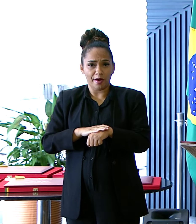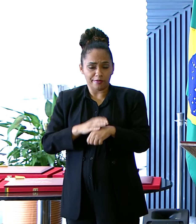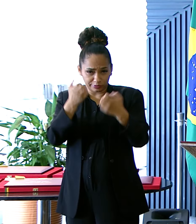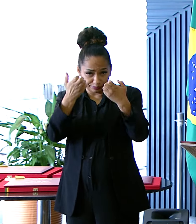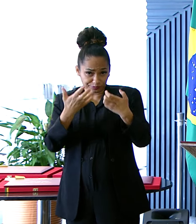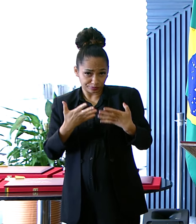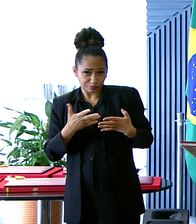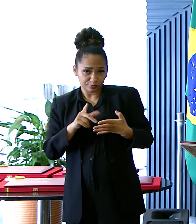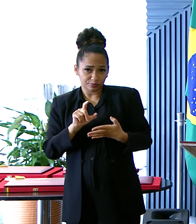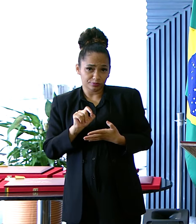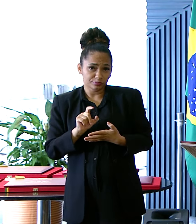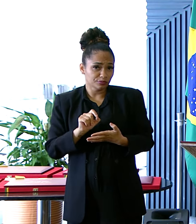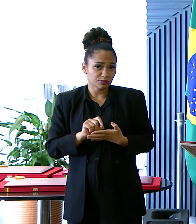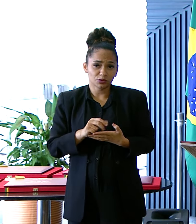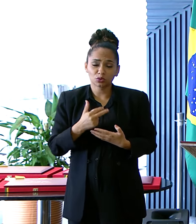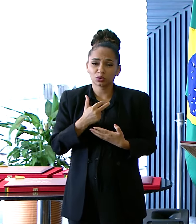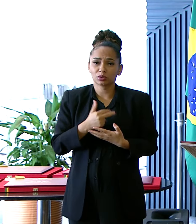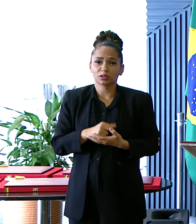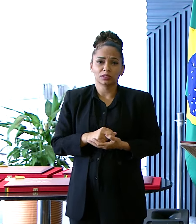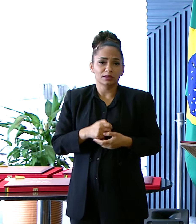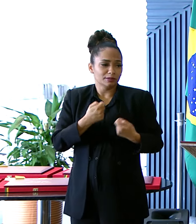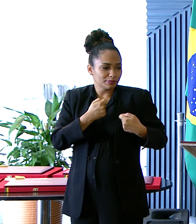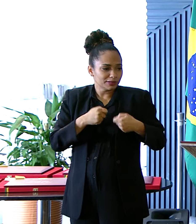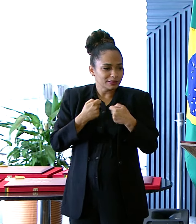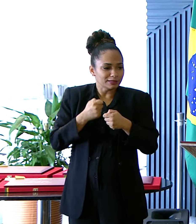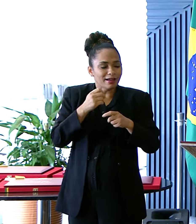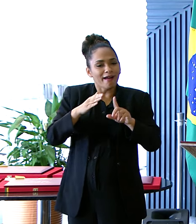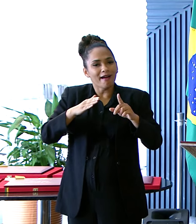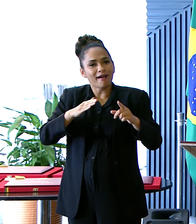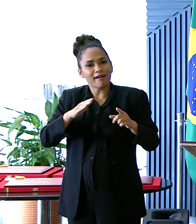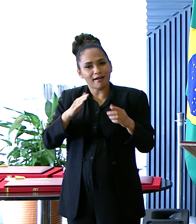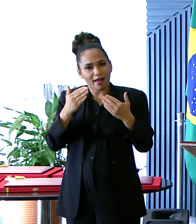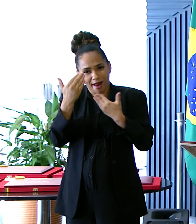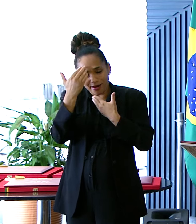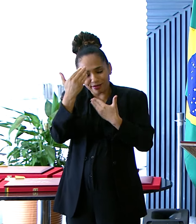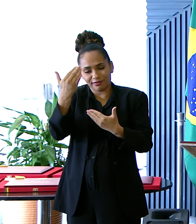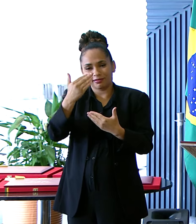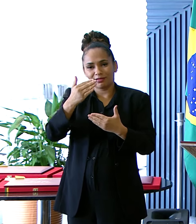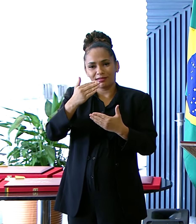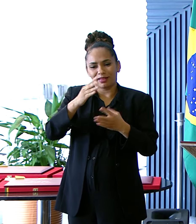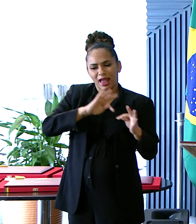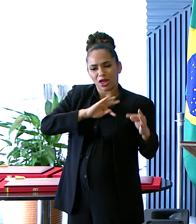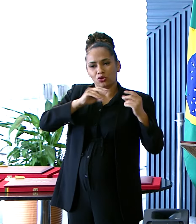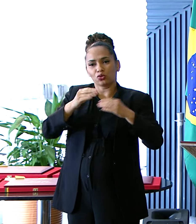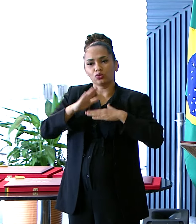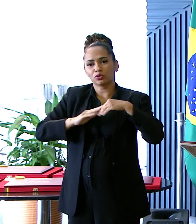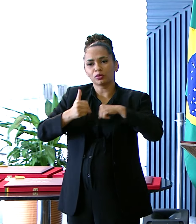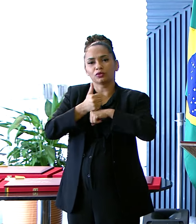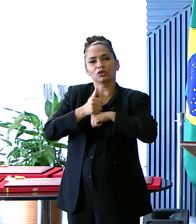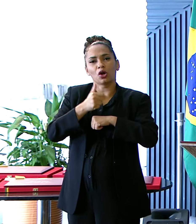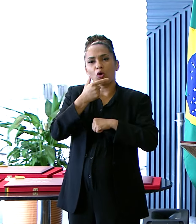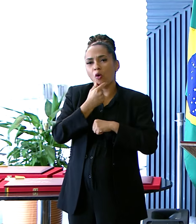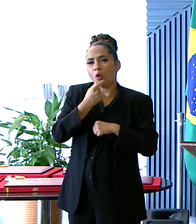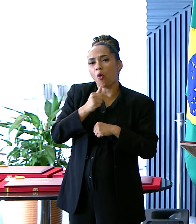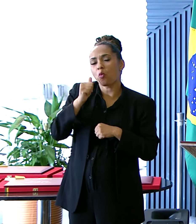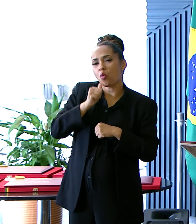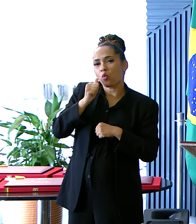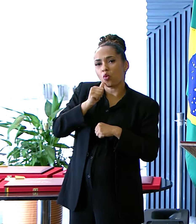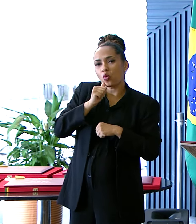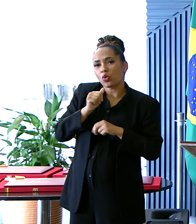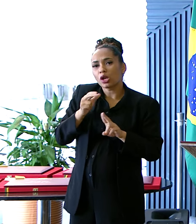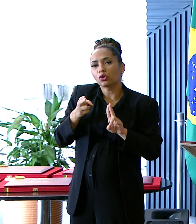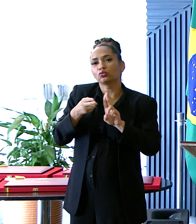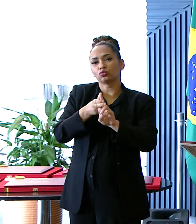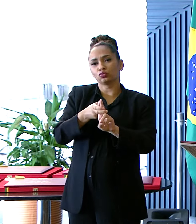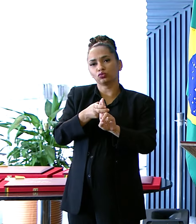E que Não poderia fazer Diferente Um agradecimento A todos os profissionais Homens e mulheres Do sistema único De